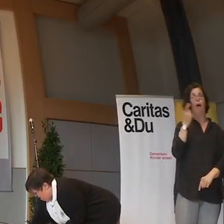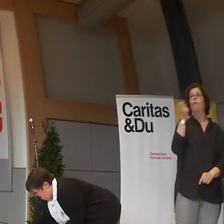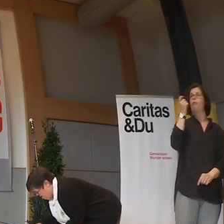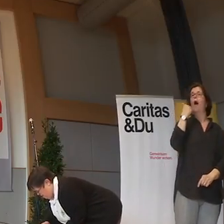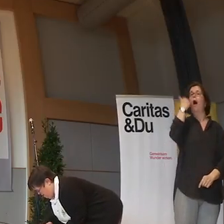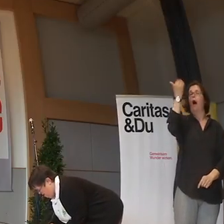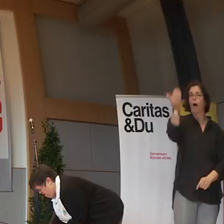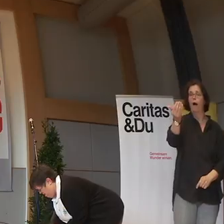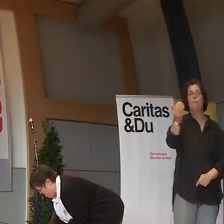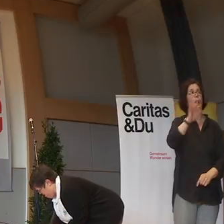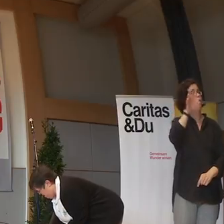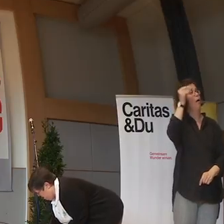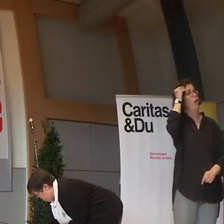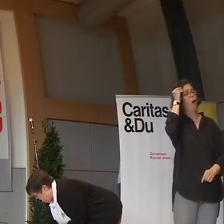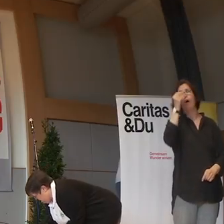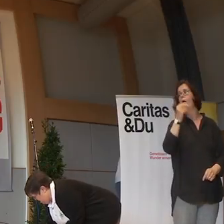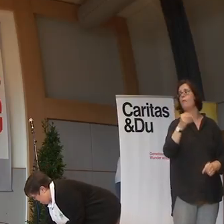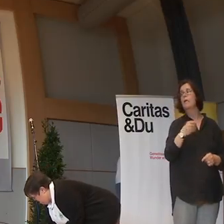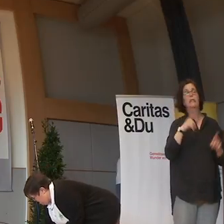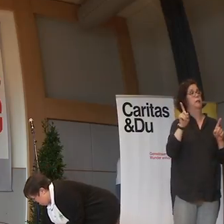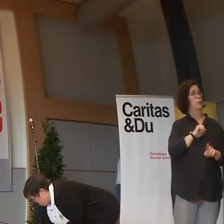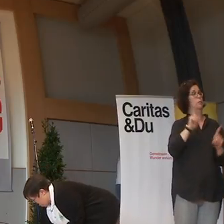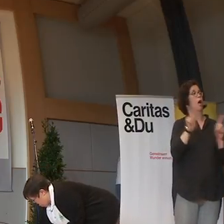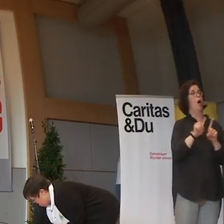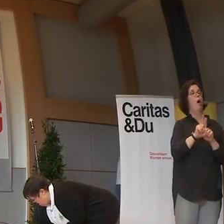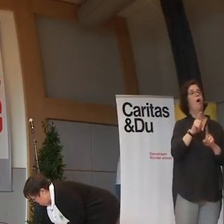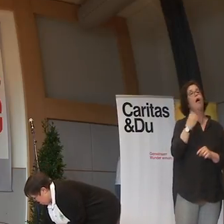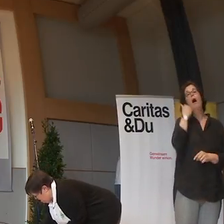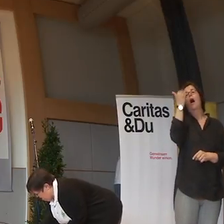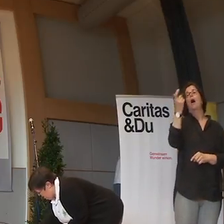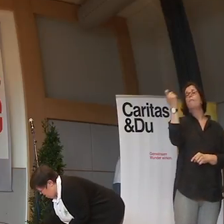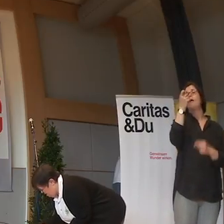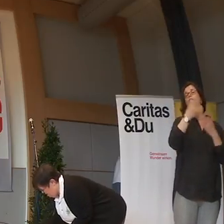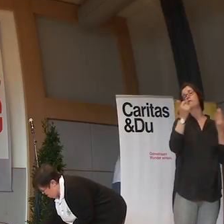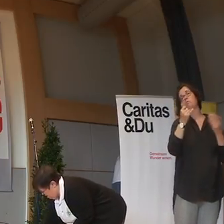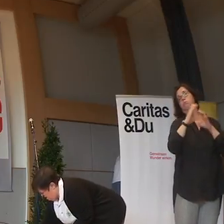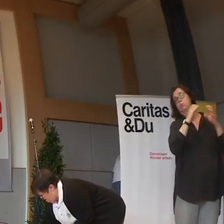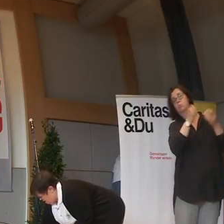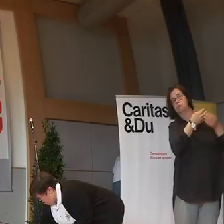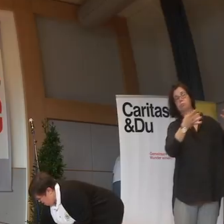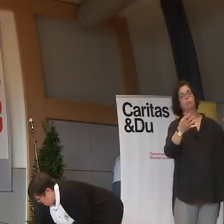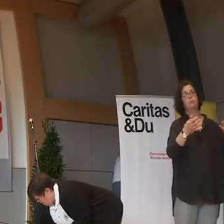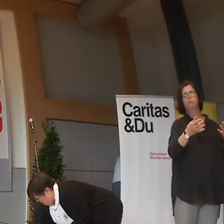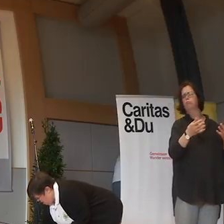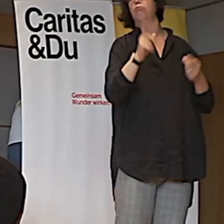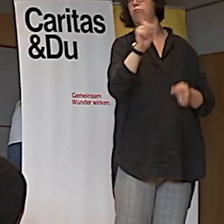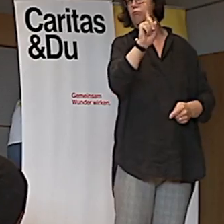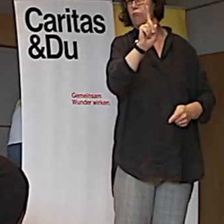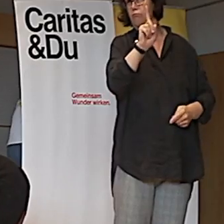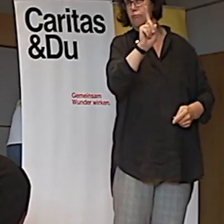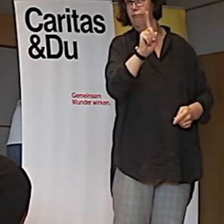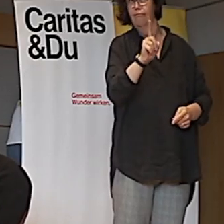heim, glauben sie alle, dass ich auch heimgefahren bin mit irgendeinem Verkehrsmittel. Aber ich will mir ja klar machen, Burschen,